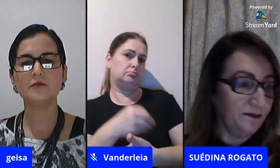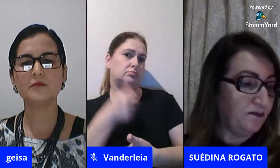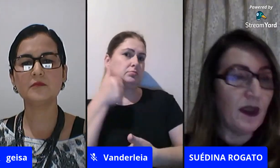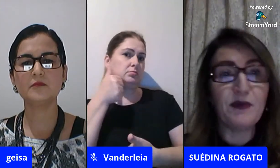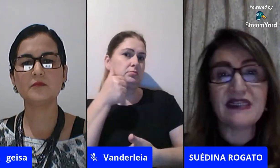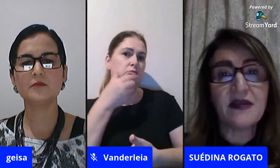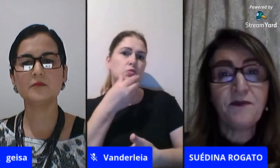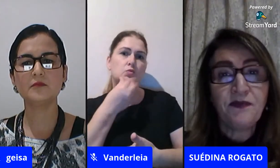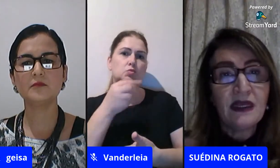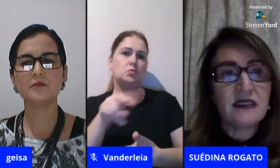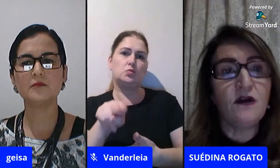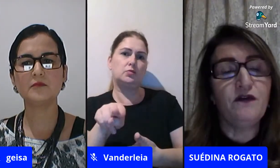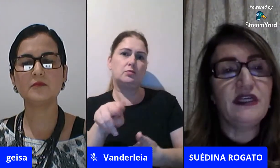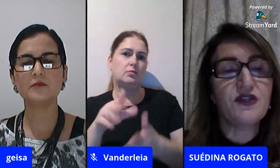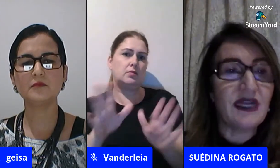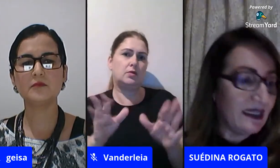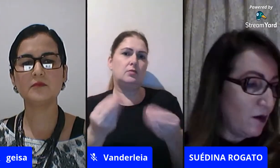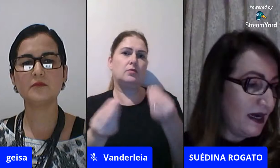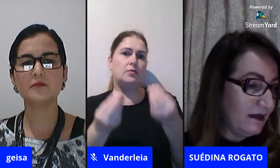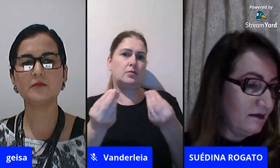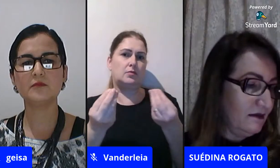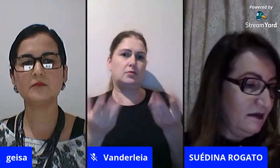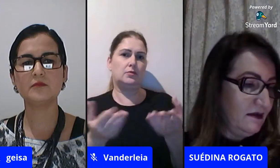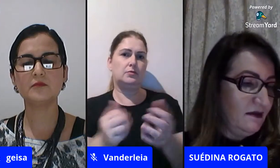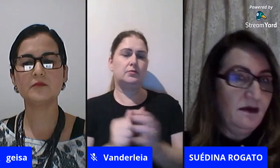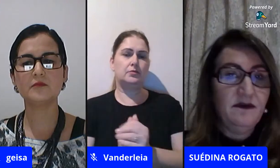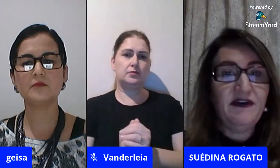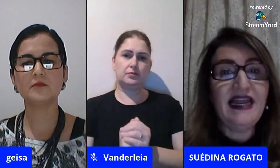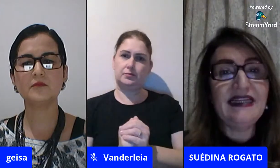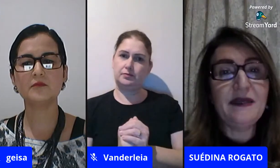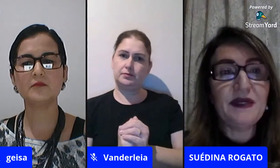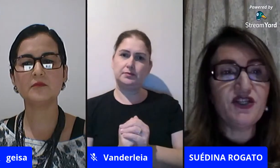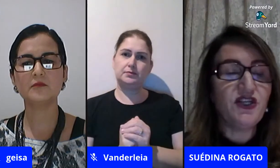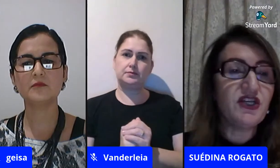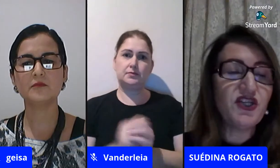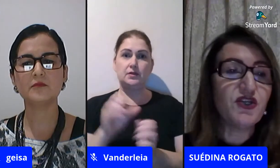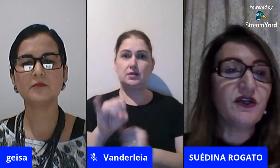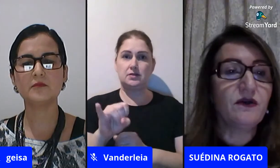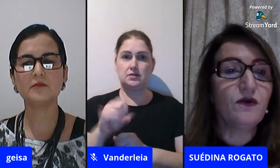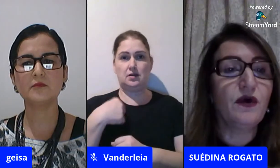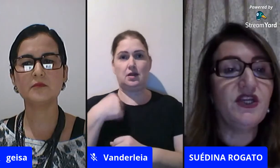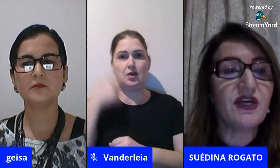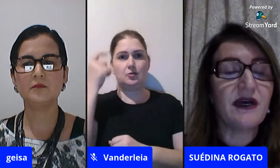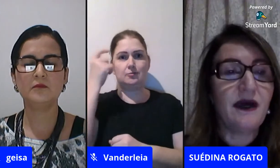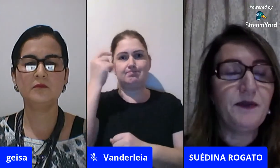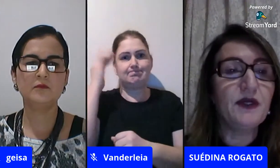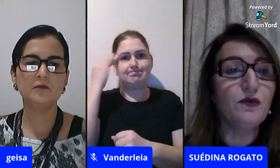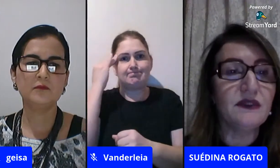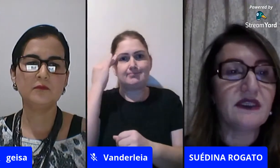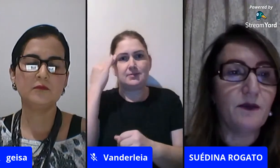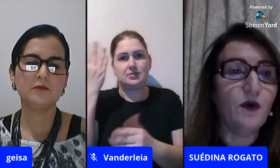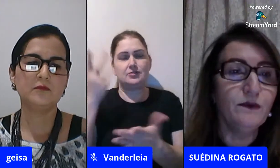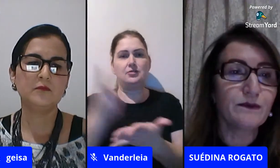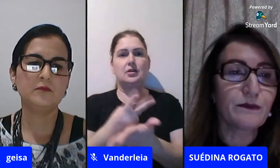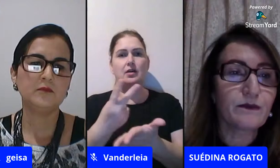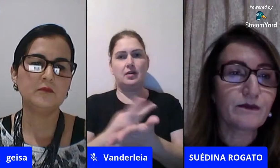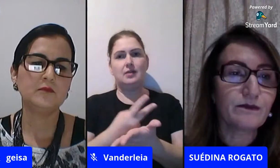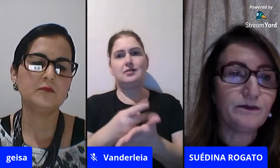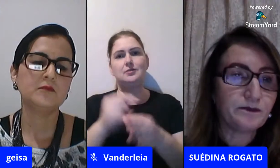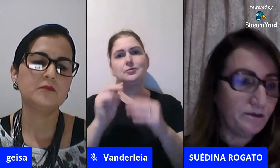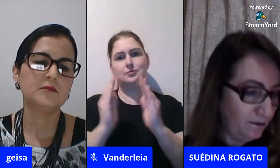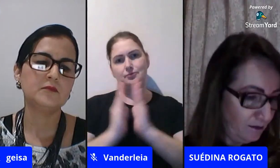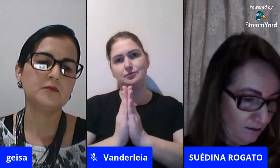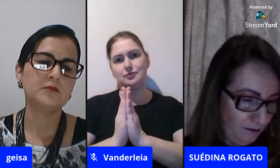entendi aqui depois se não for isso ela dá uma falada aqui pra gente a gente corrige a pergunta tá bom